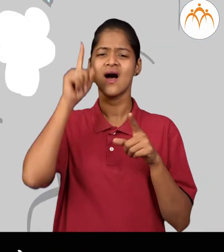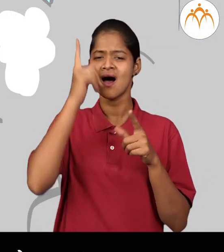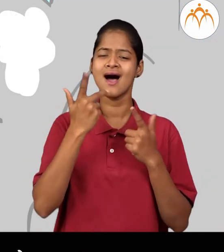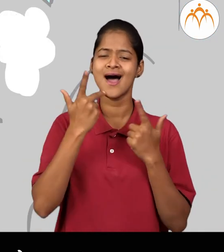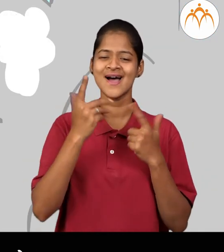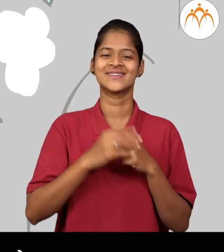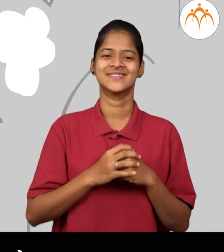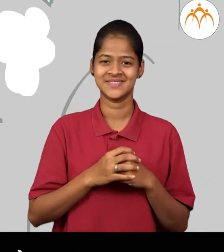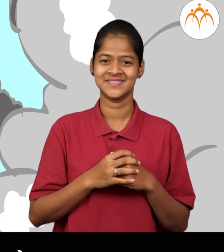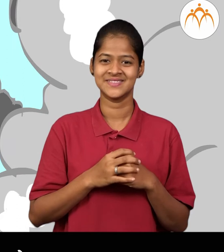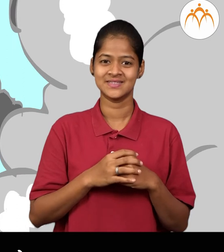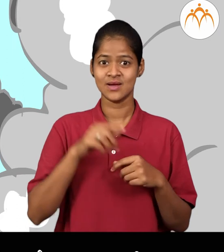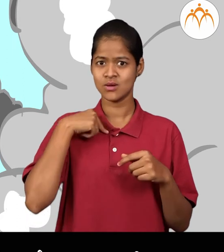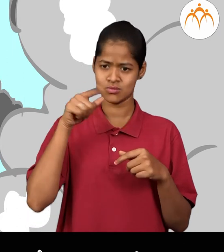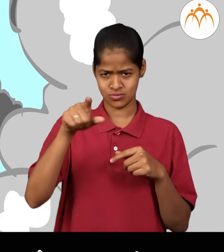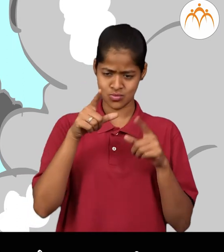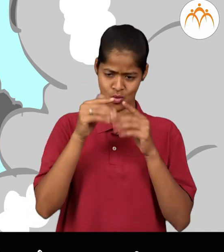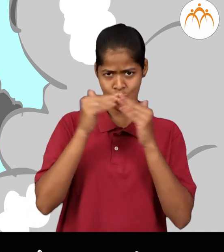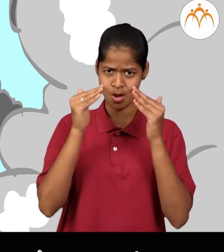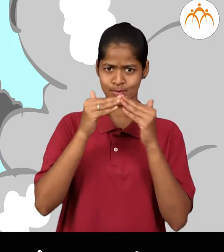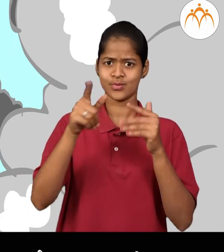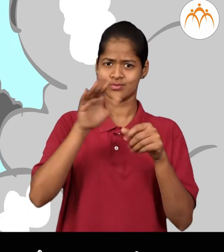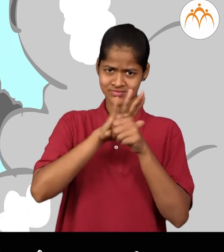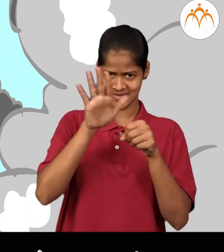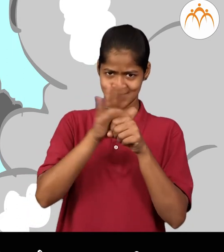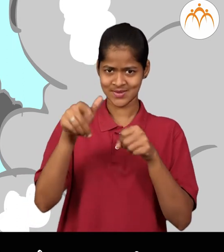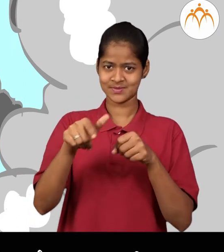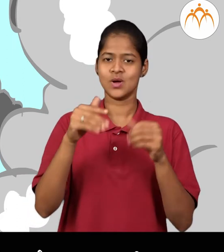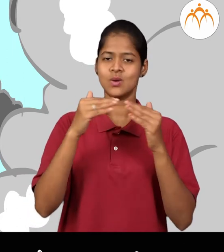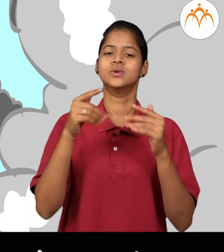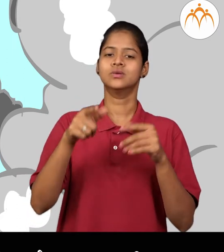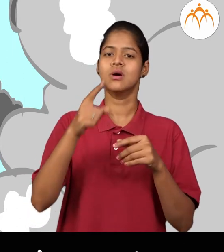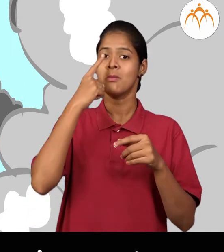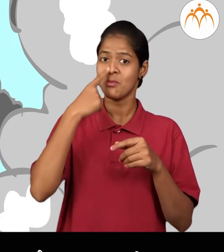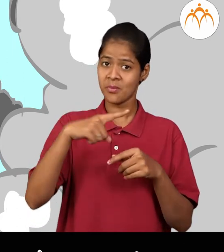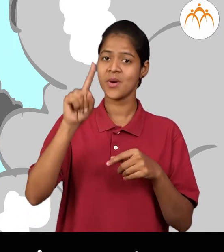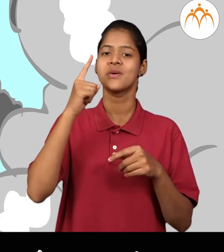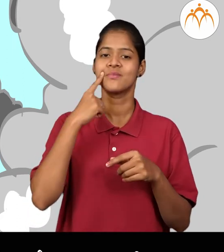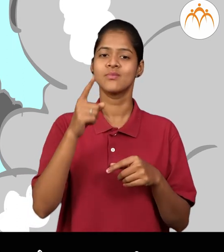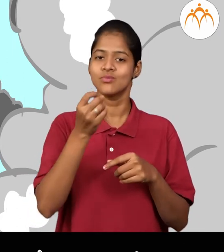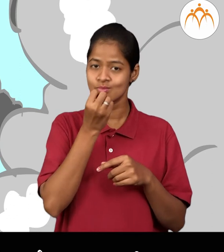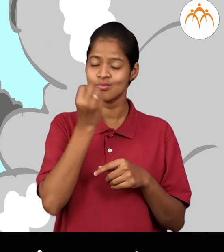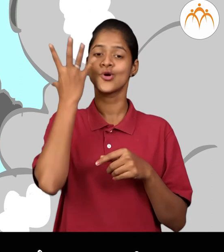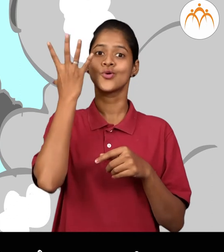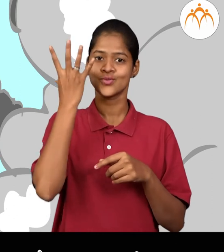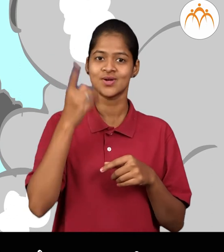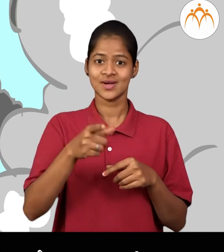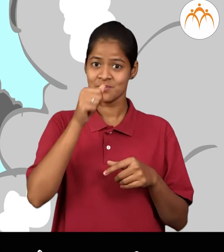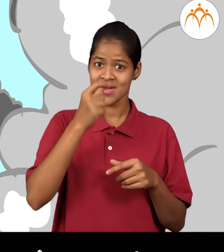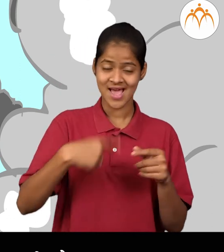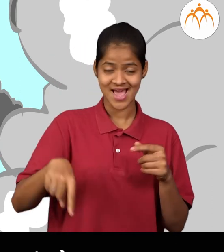करशी ली अजगात गेल्यावर परिराणी, ये लाकडी घरात मी मजे आई बाबारातील